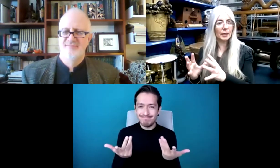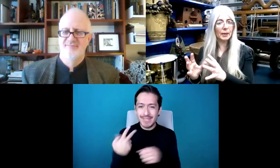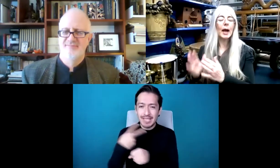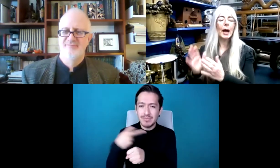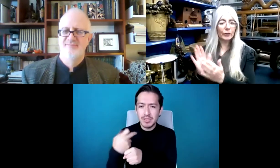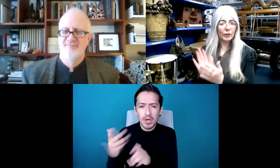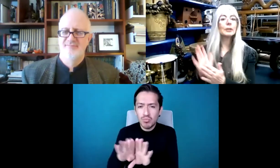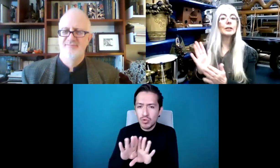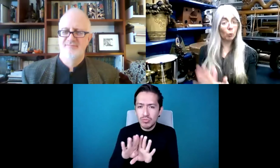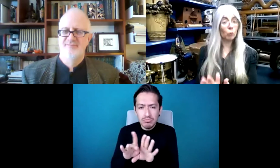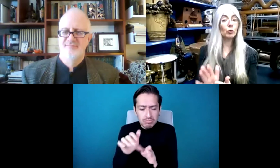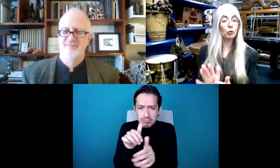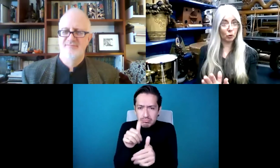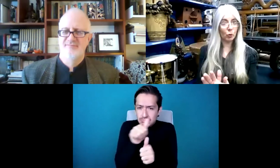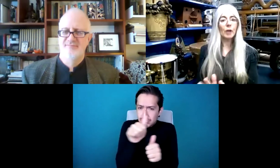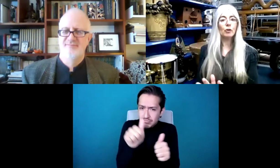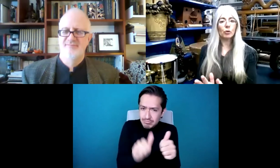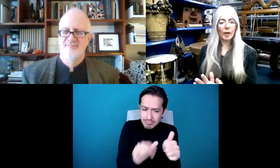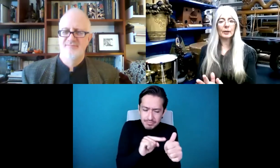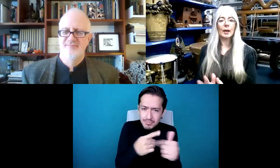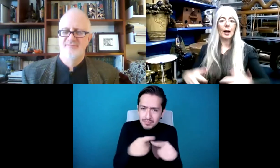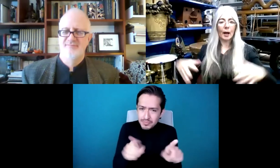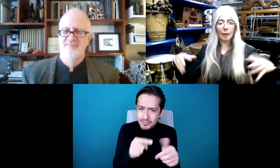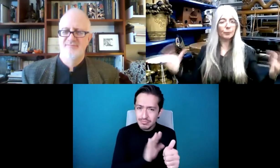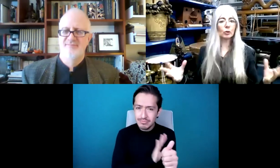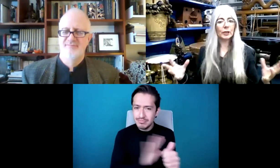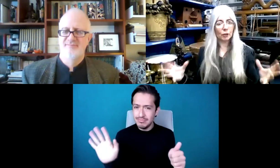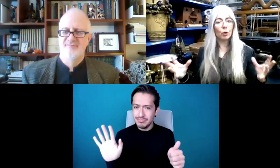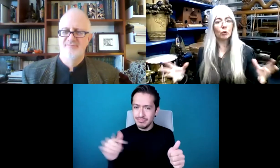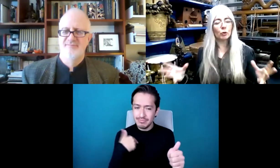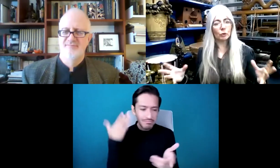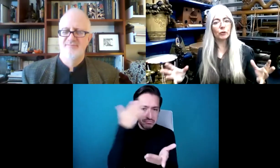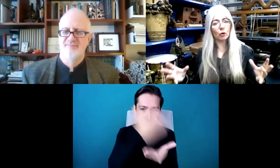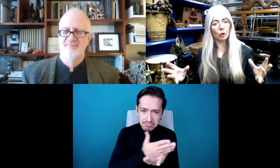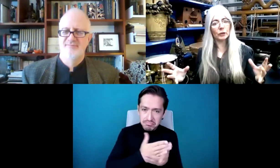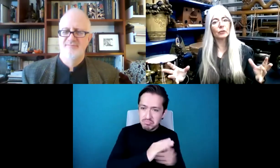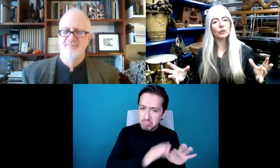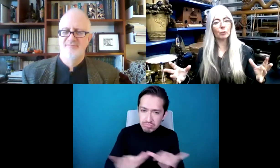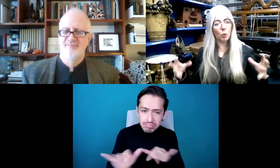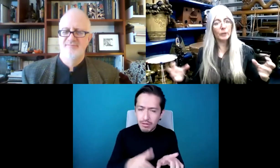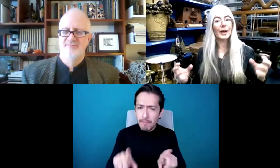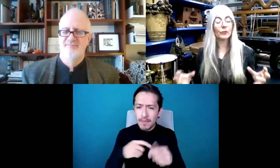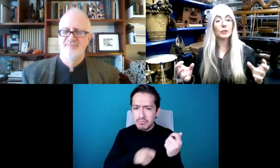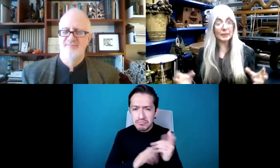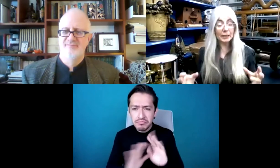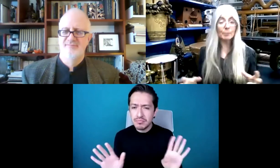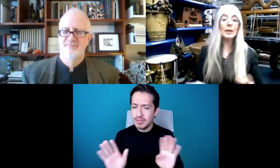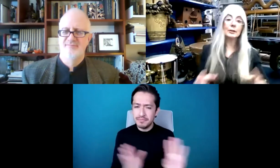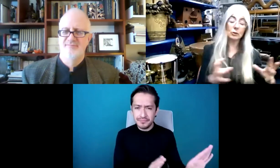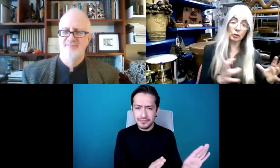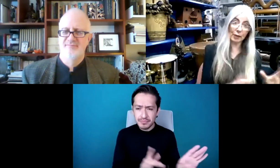contrata como música para interpretar un concierto, una pieza y eso es lo que haces. Y luego trabajas con tus